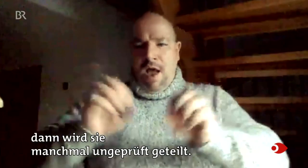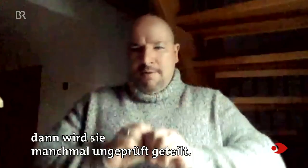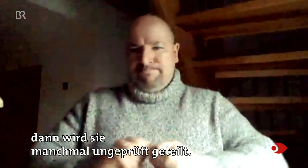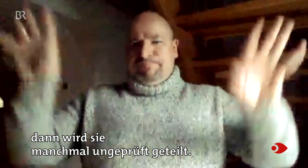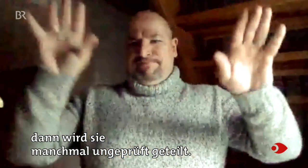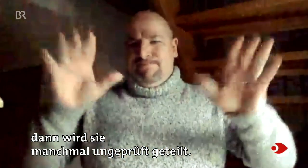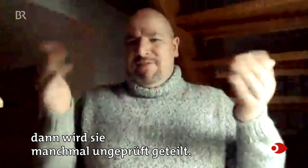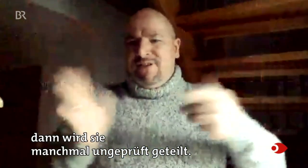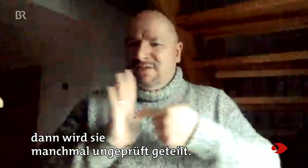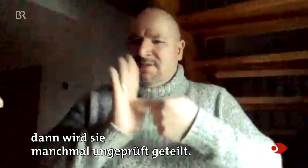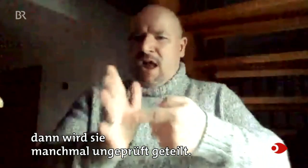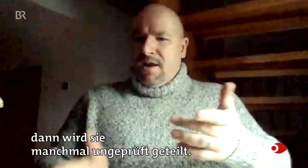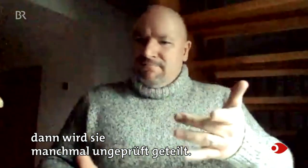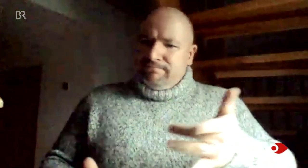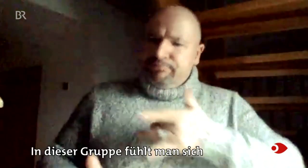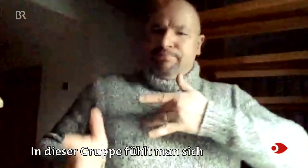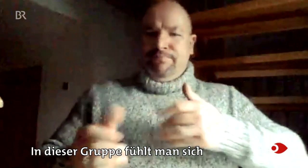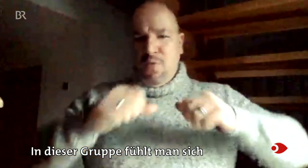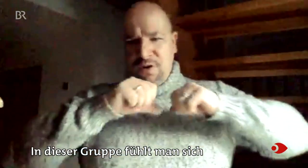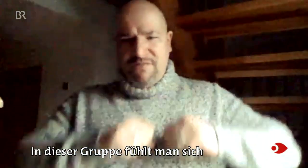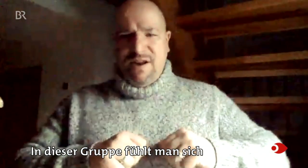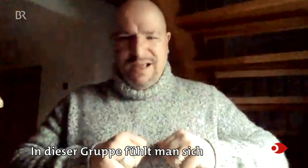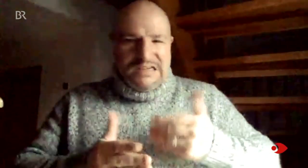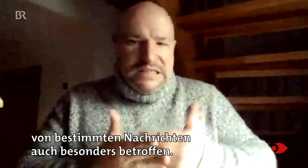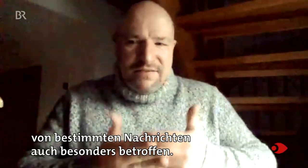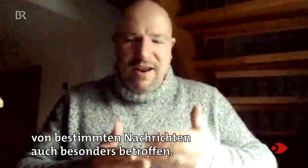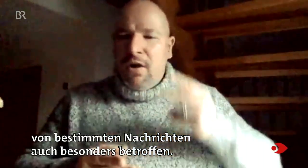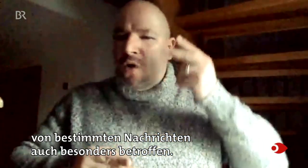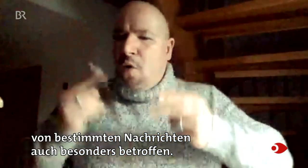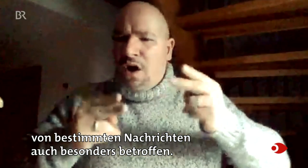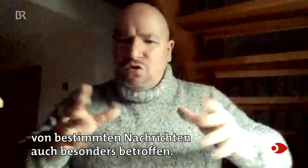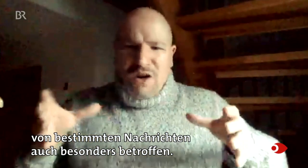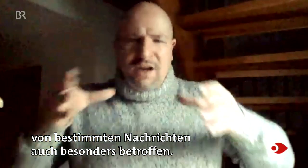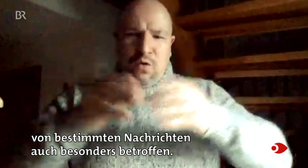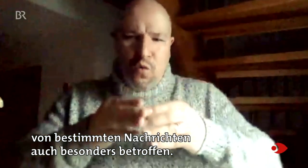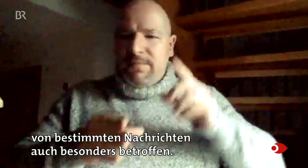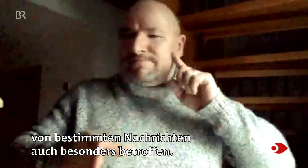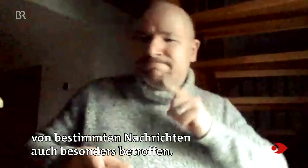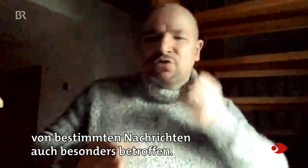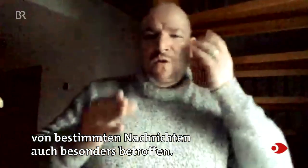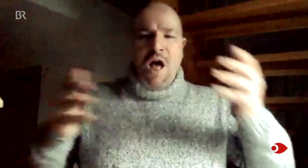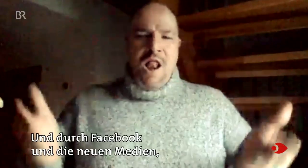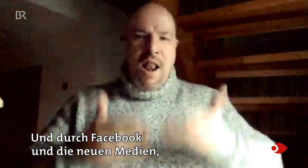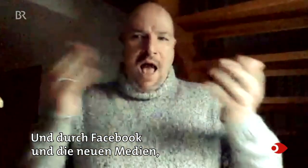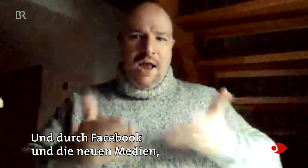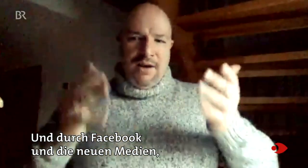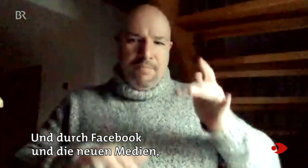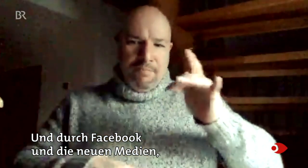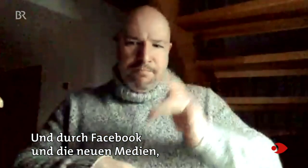dann wird sie manchmal ungeprüft geteilt. In dieser Gruppe fühlt man sich von bestimmten Nachrichten auch besonders betroffen. Und durch Facebook